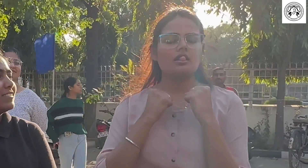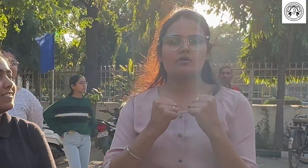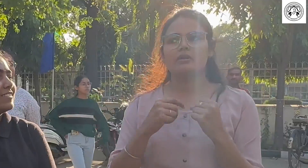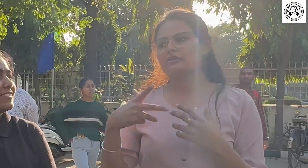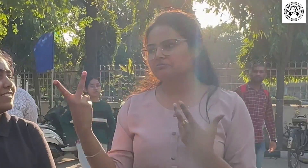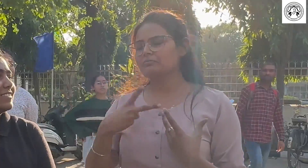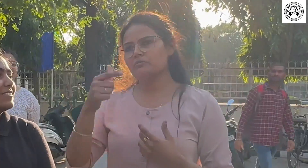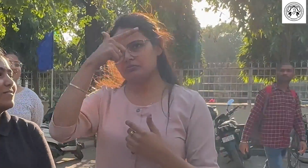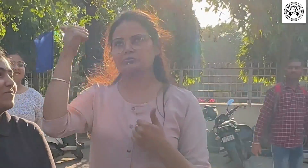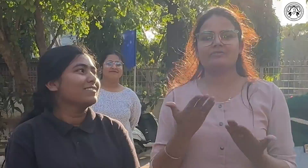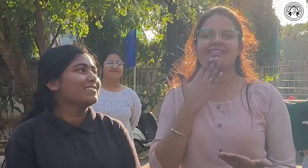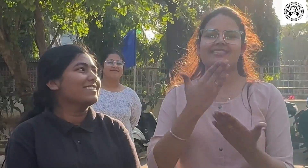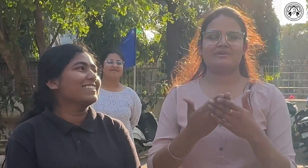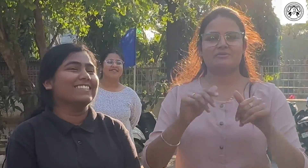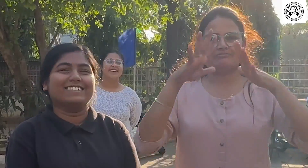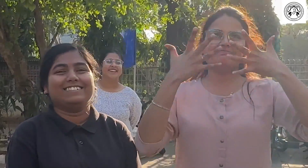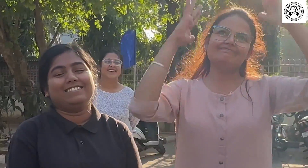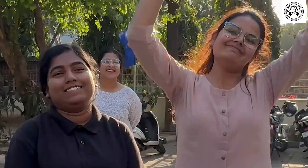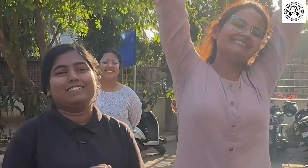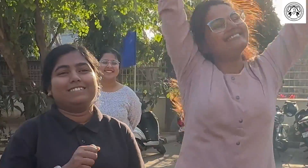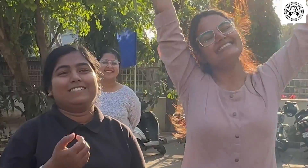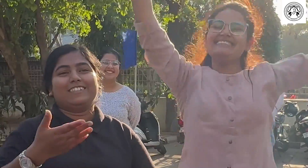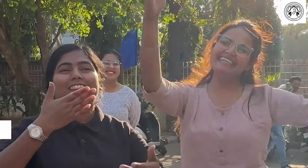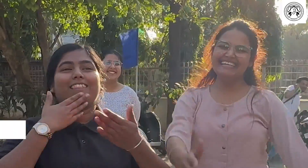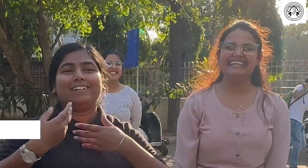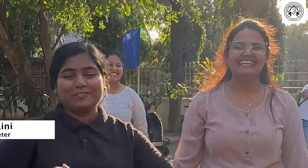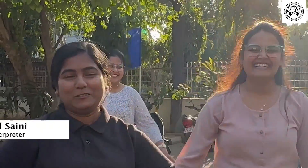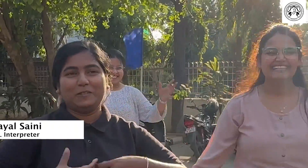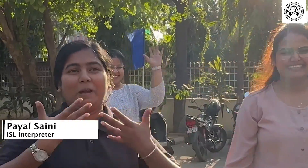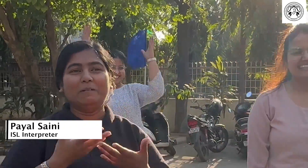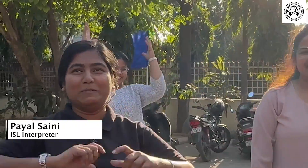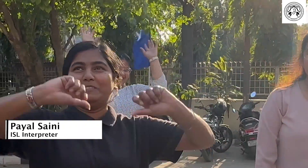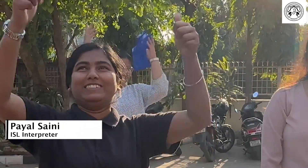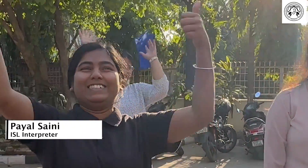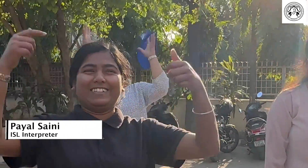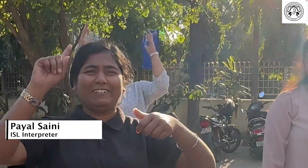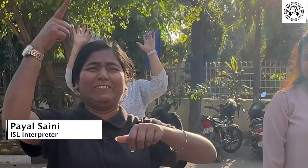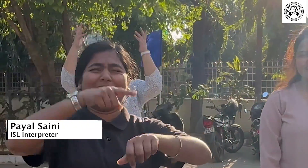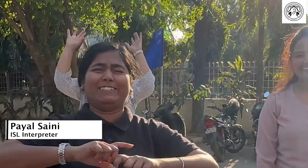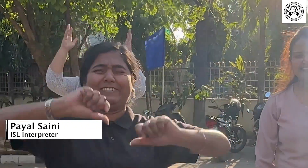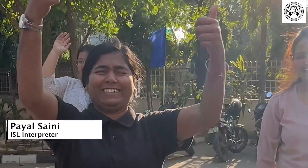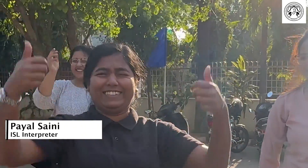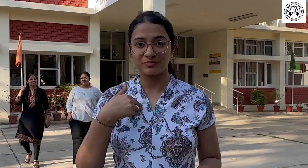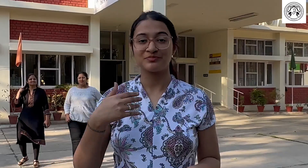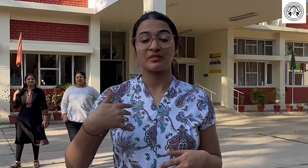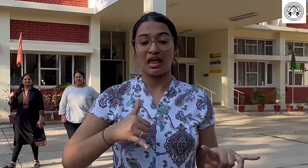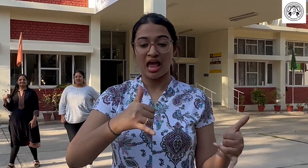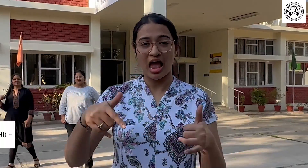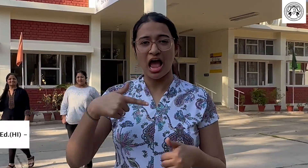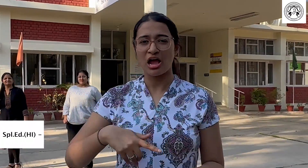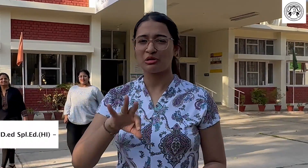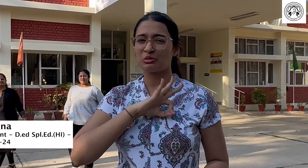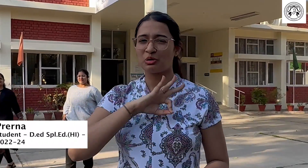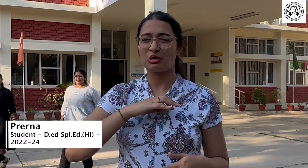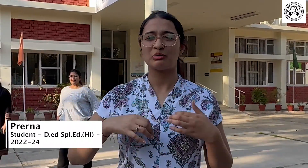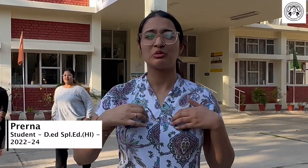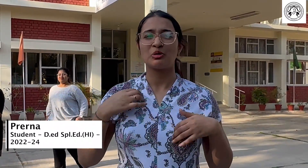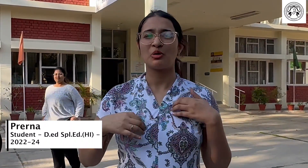करना तो आइम वेरी लग्की कि हम लोग जीत गए आइम वेरी हैपी कि मैं फर्स ताइम जीती हूँ जो यह गेम था यह मुझे बहुत